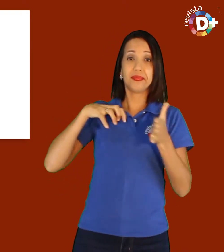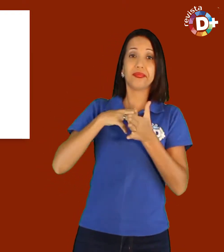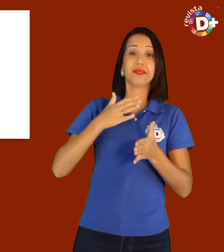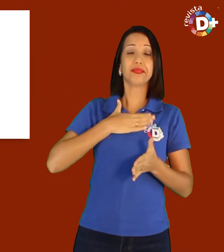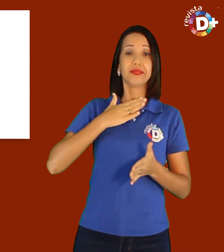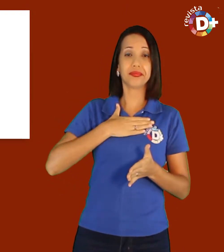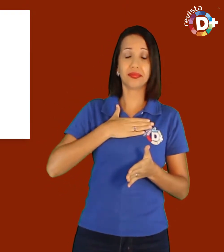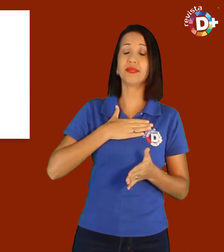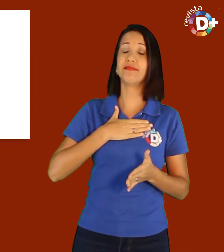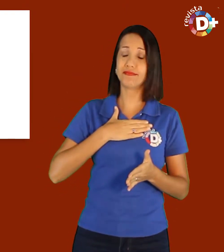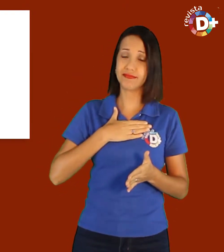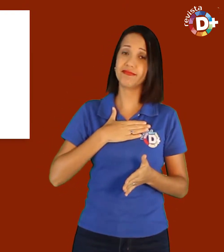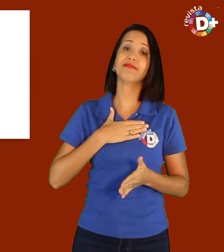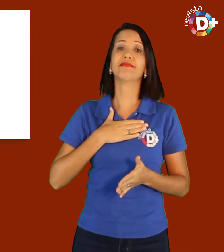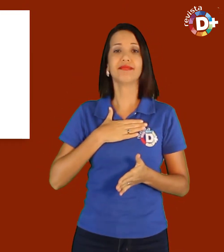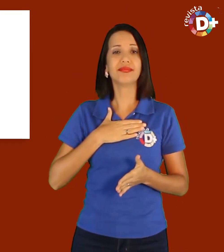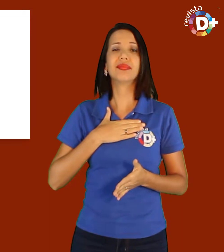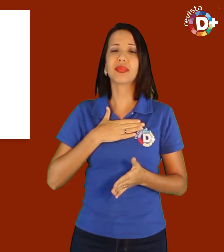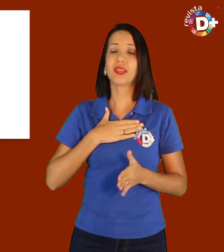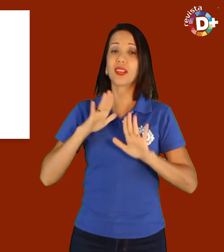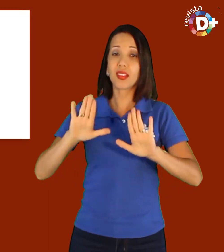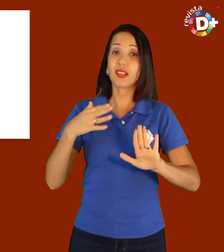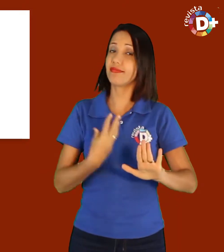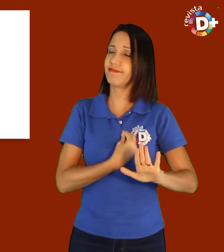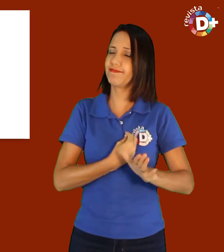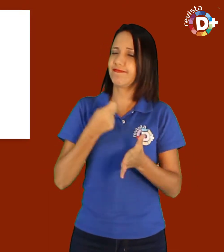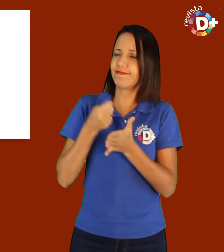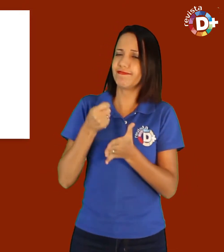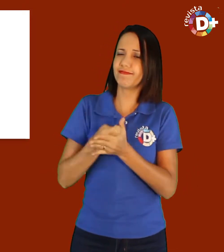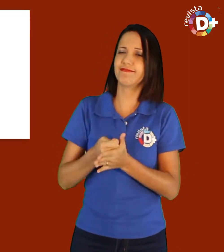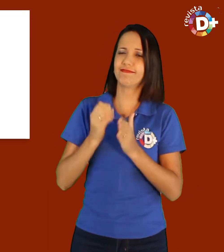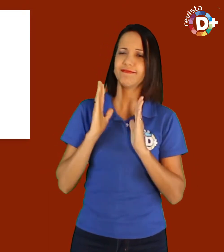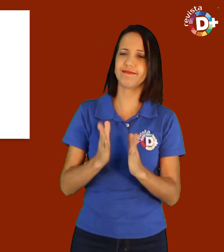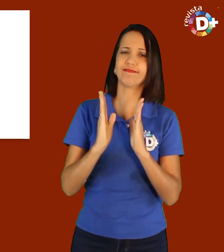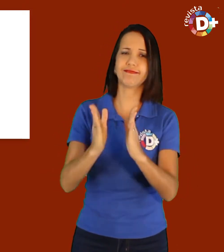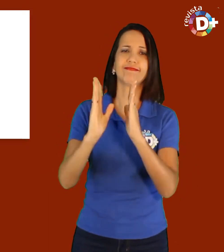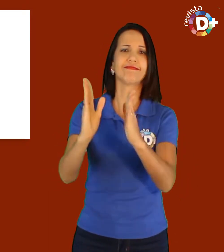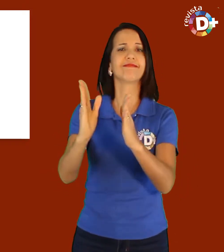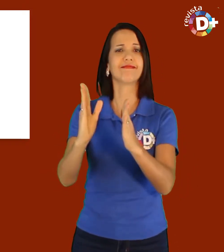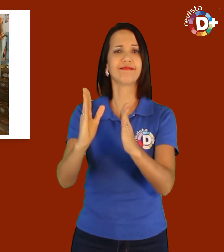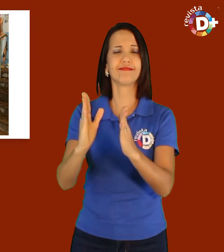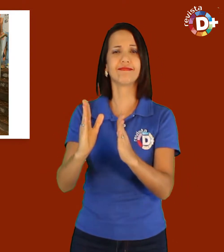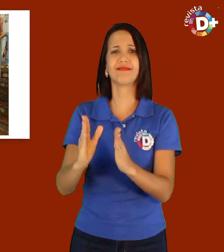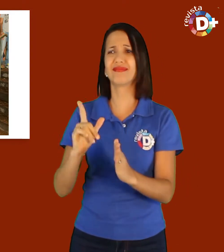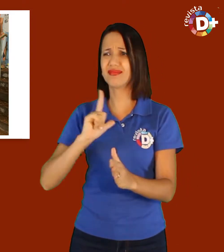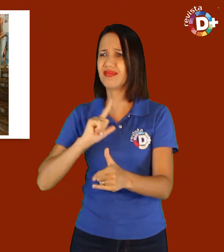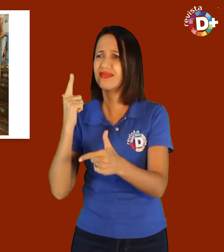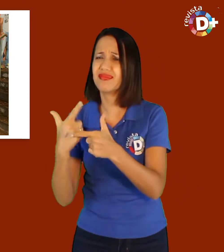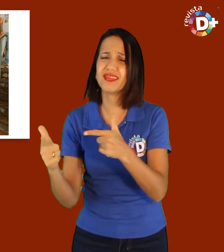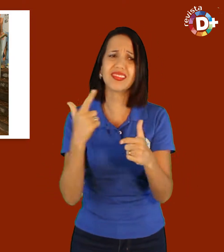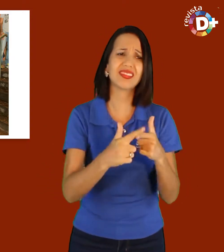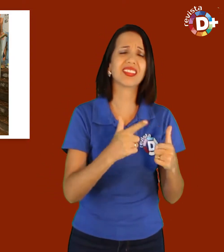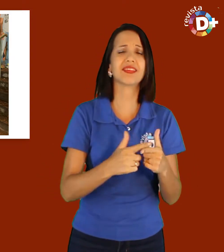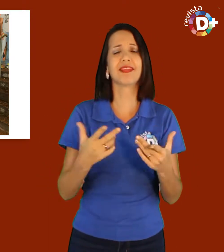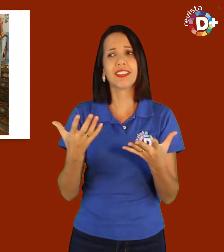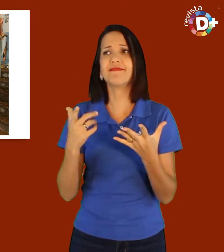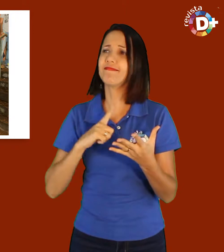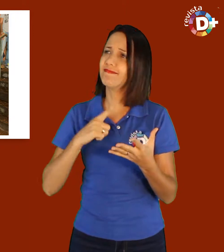depois do que aconteceu comigo. Porém, a vida exige que continuemos o nosso caminho, com ou sem percalços.